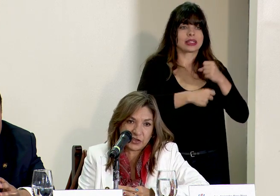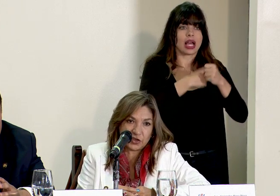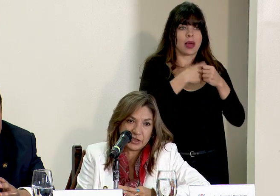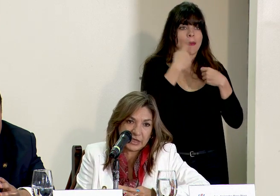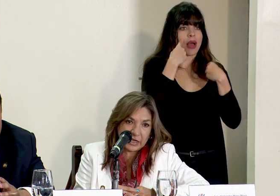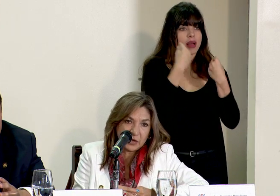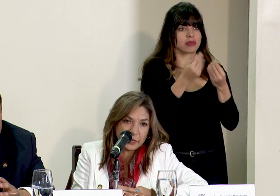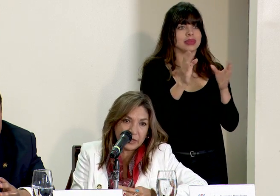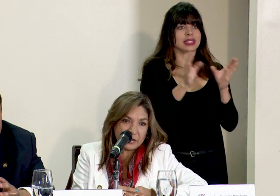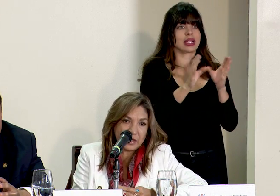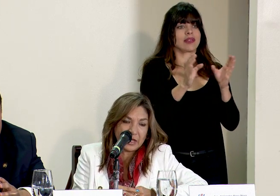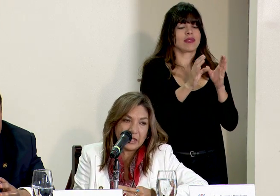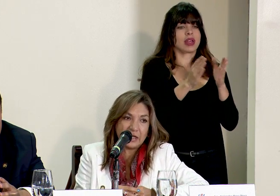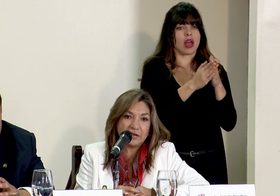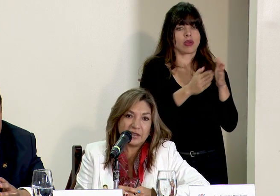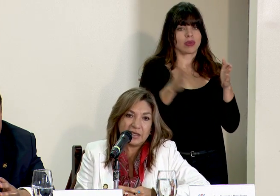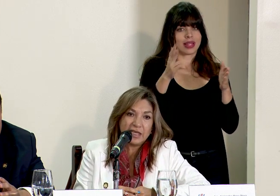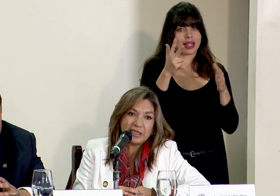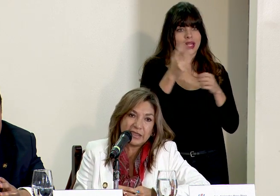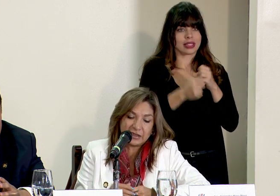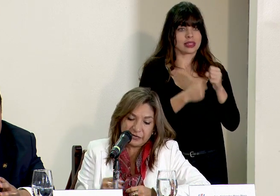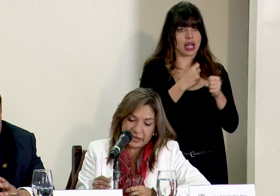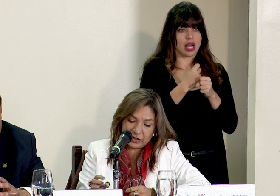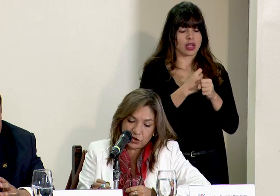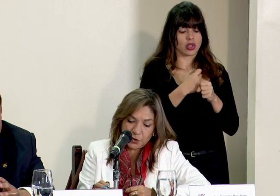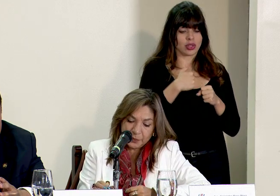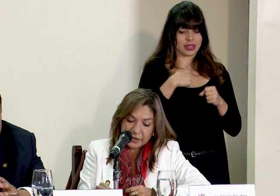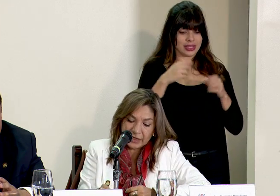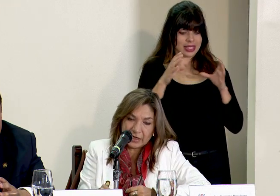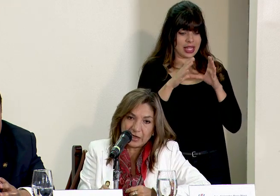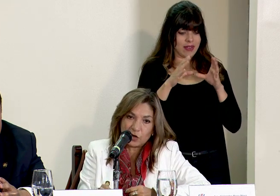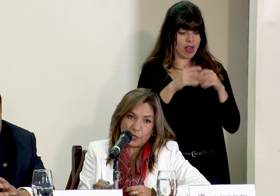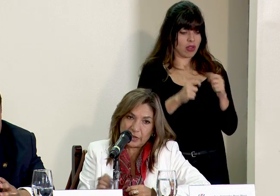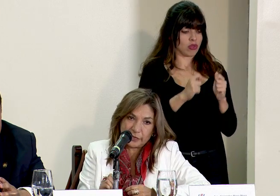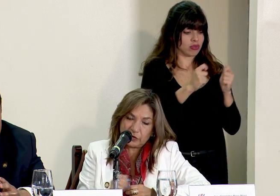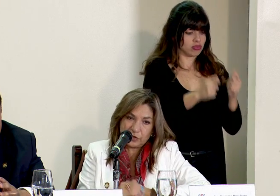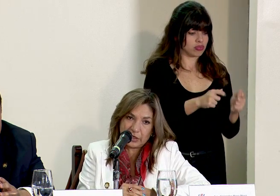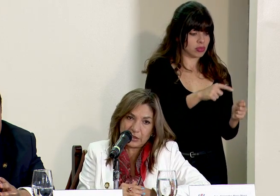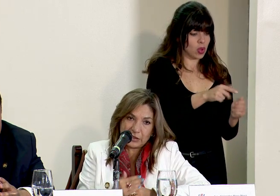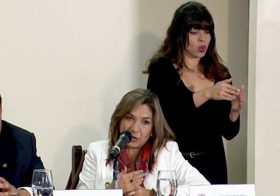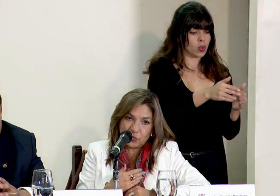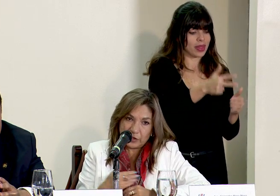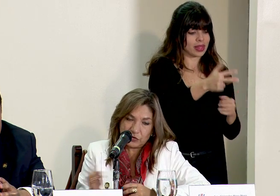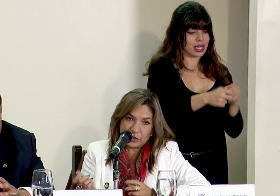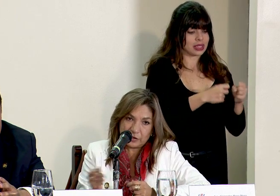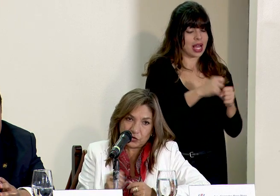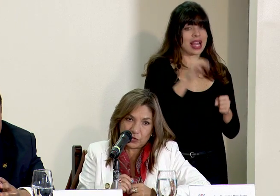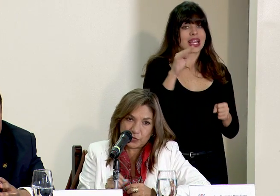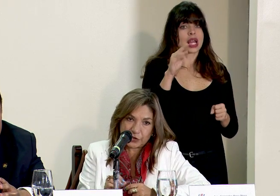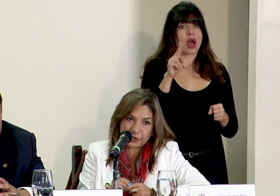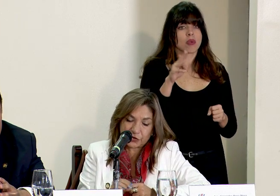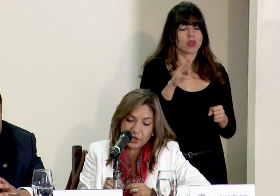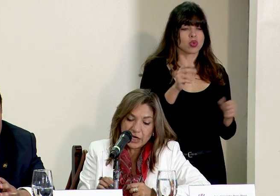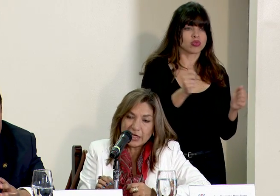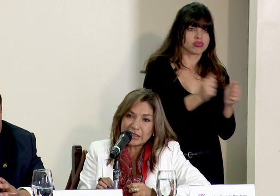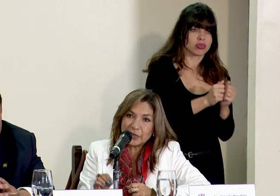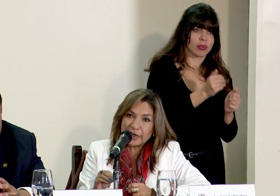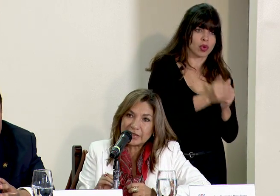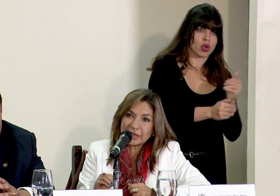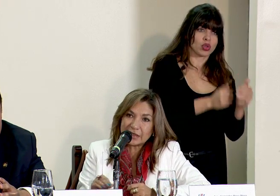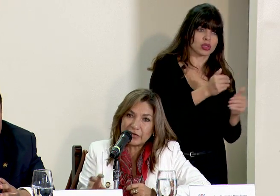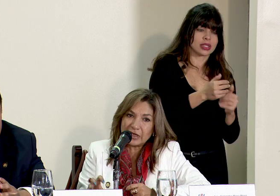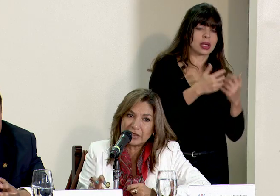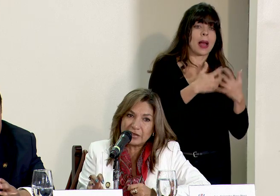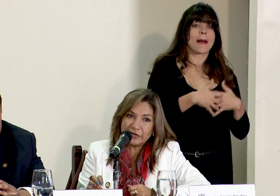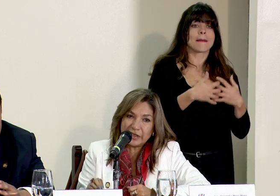certificación que brinda el lente certificador el acompañamiento que da el INAMU es durante todo el proceso las